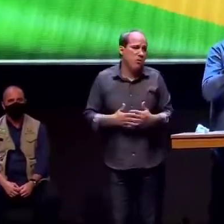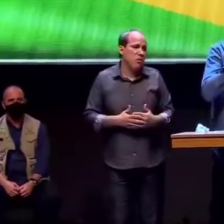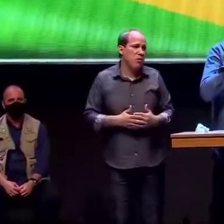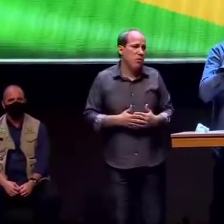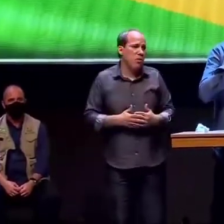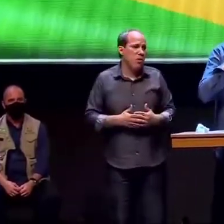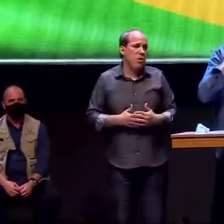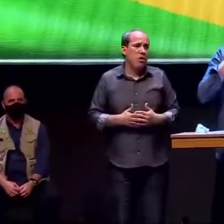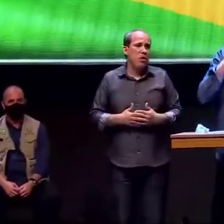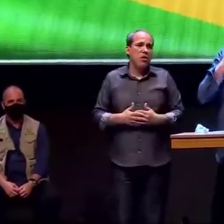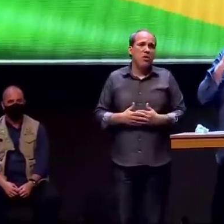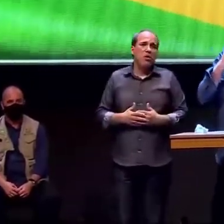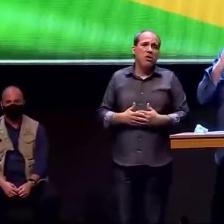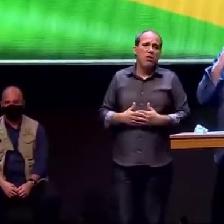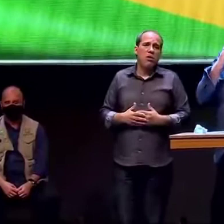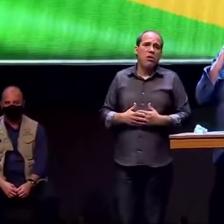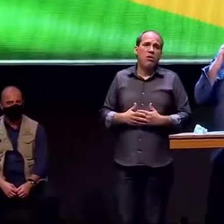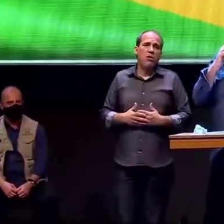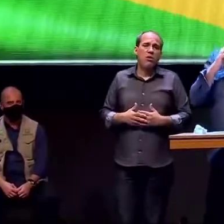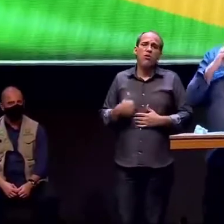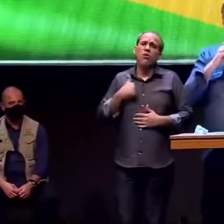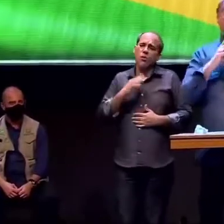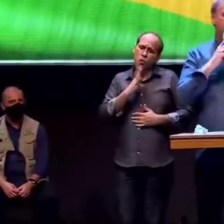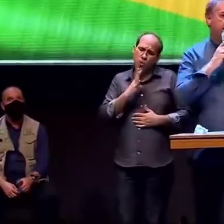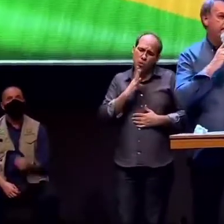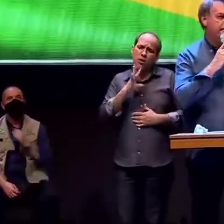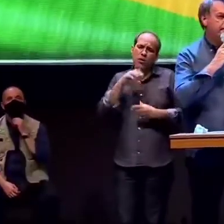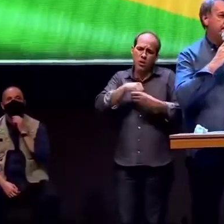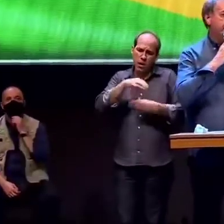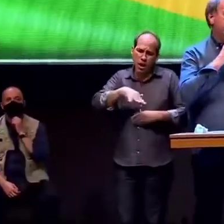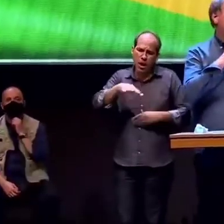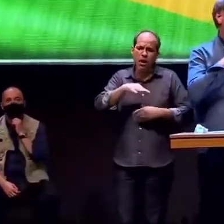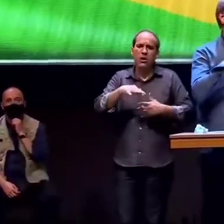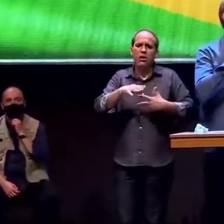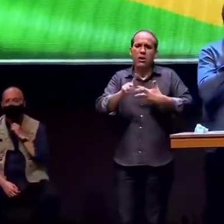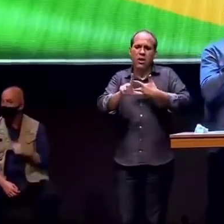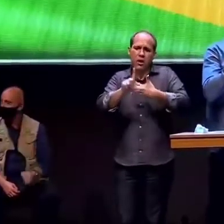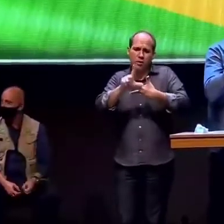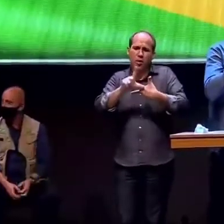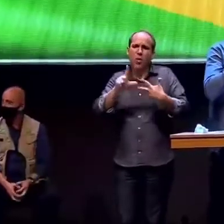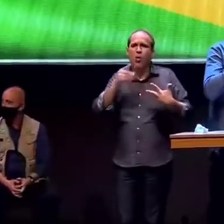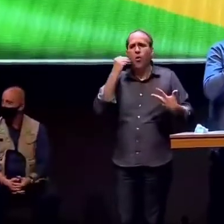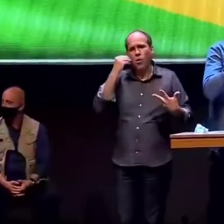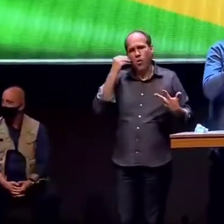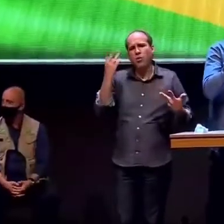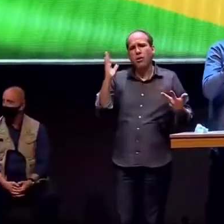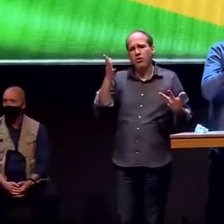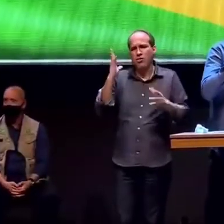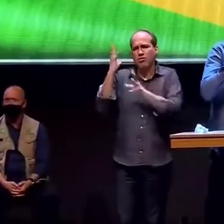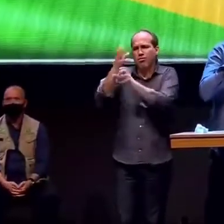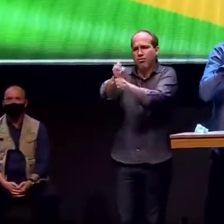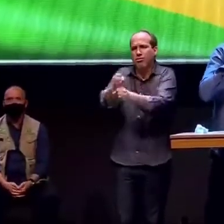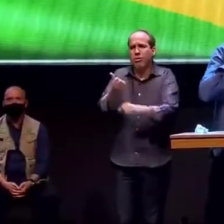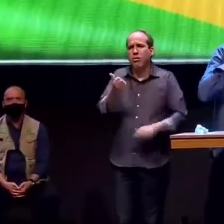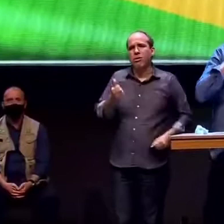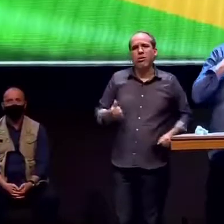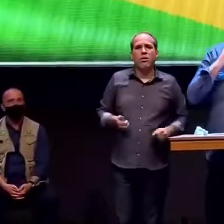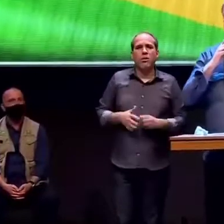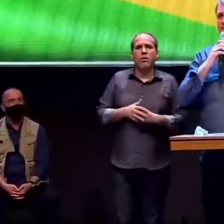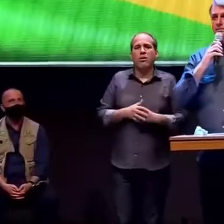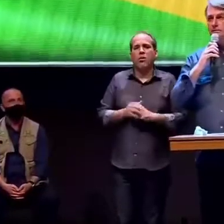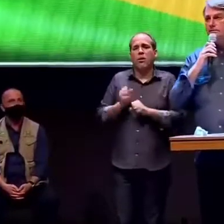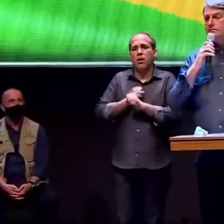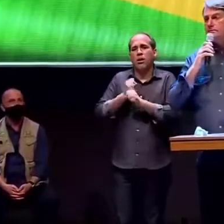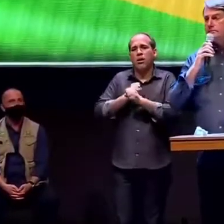com conhecimento, obviamente do legislativo e de militar já que por 15 anos fiquei no